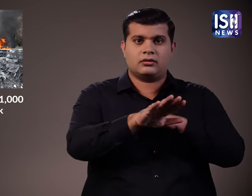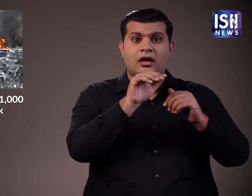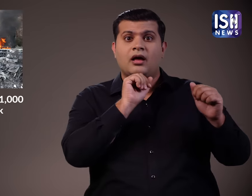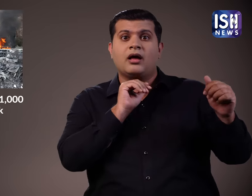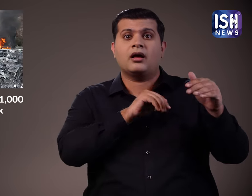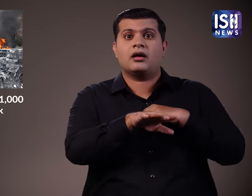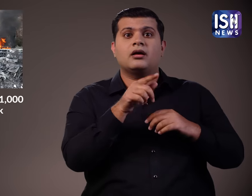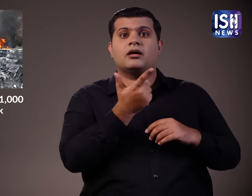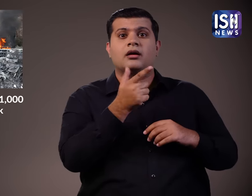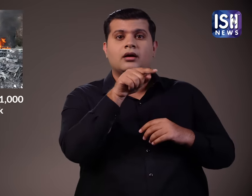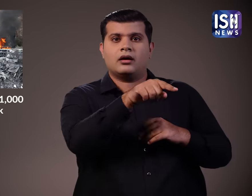हैं।